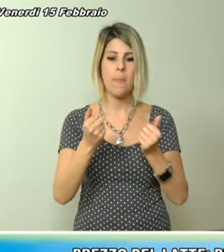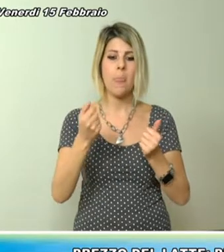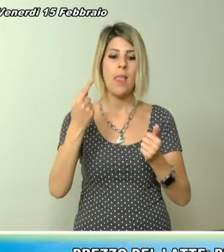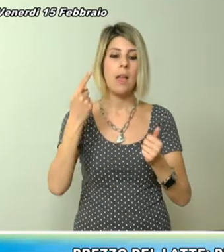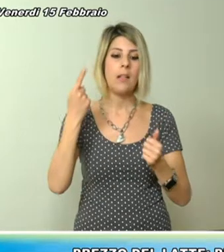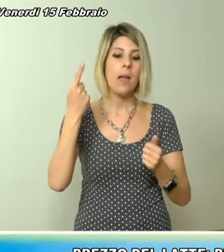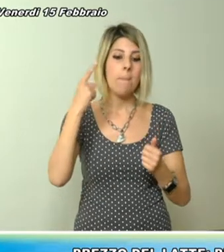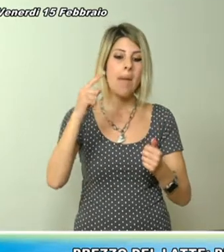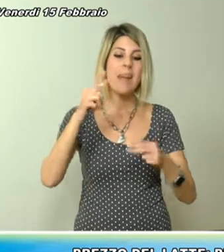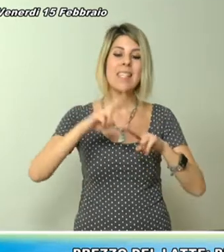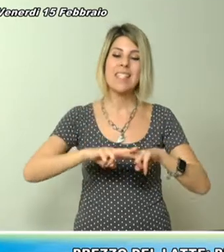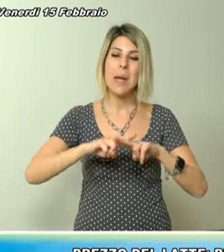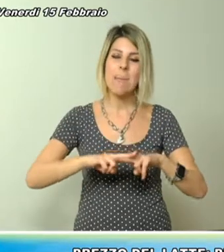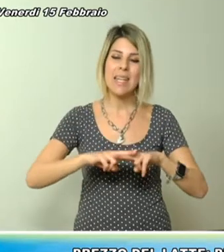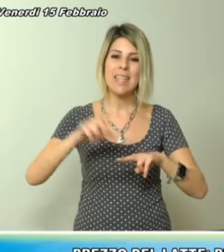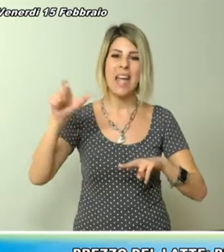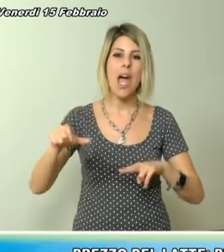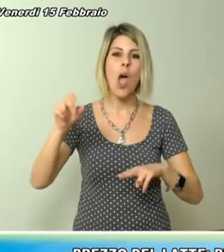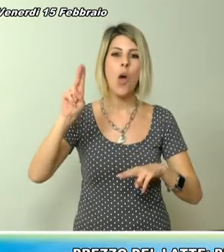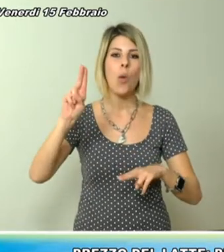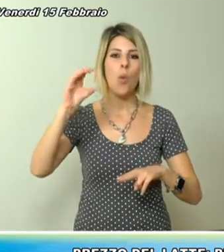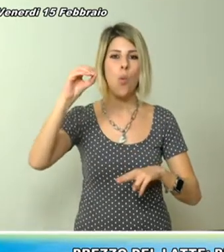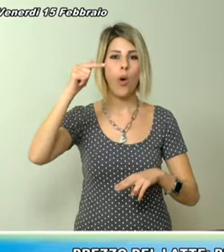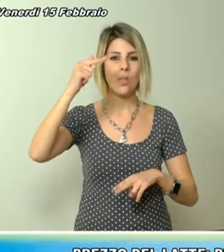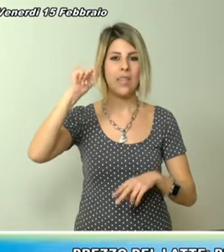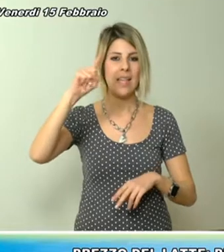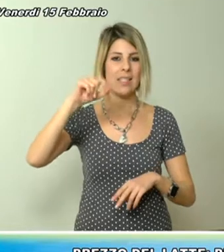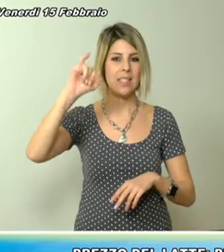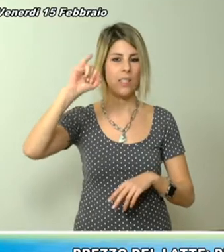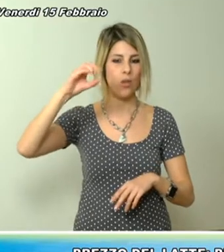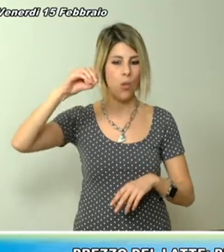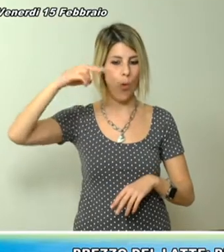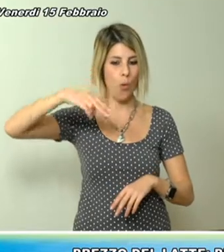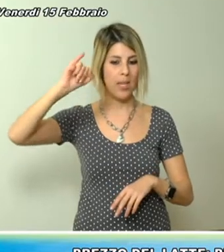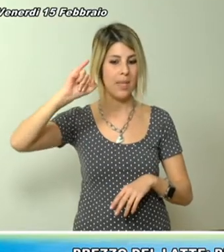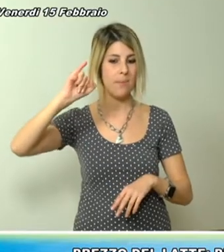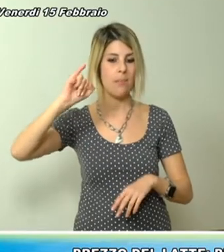le condizioni per una stabilità delle quotazioni nelle prossime campagne